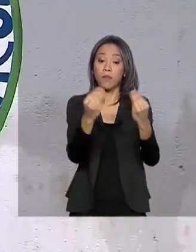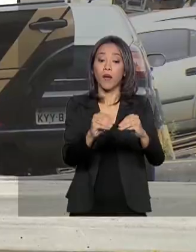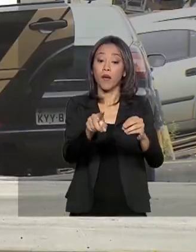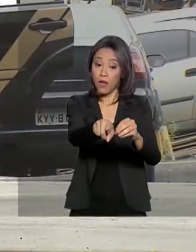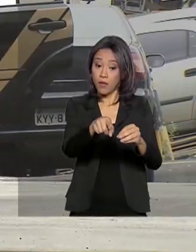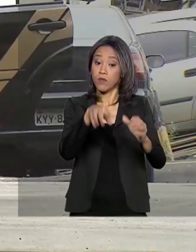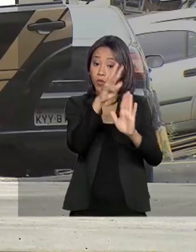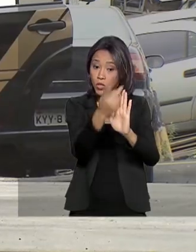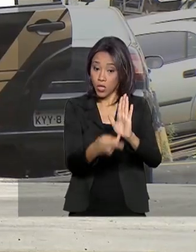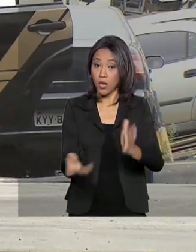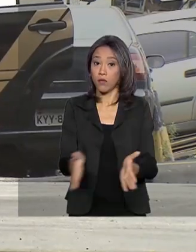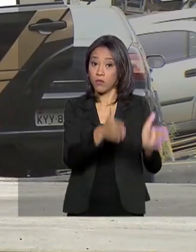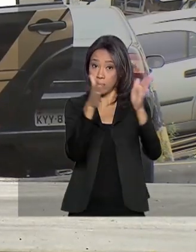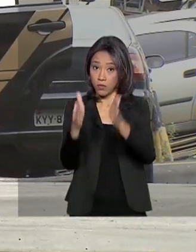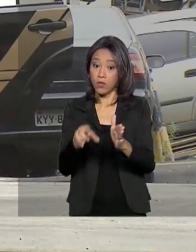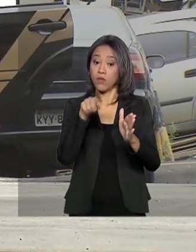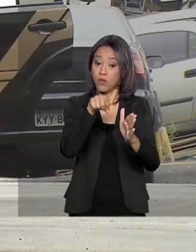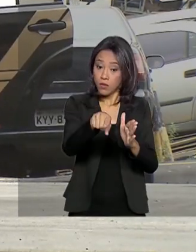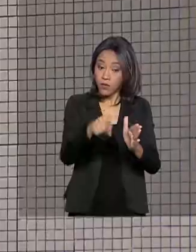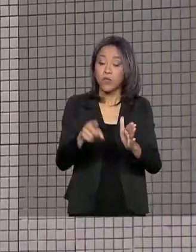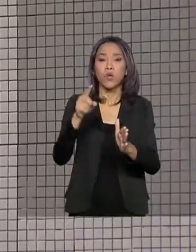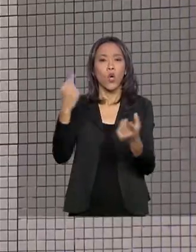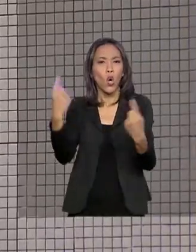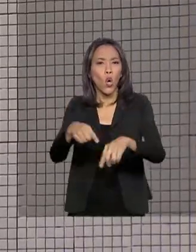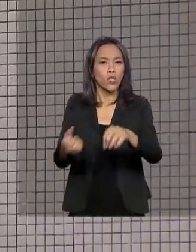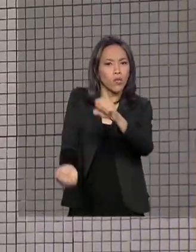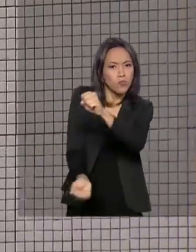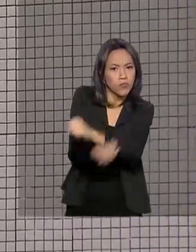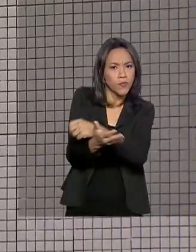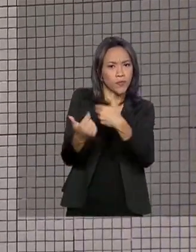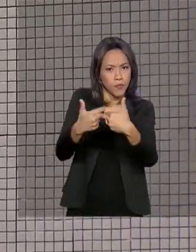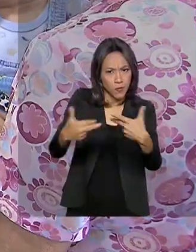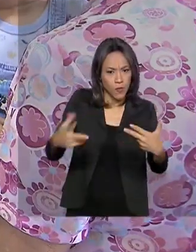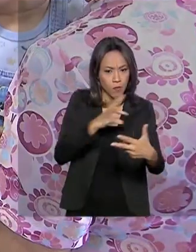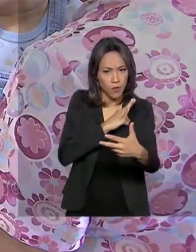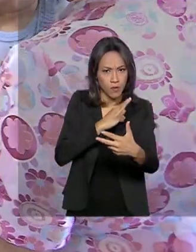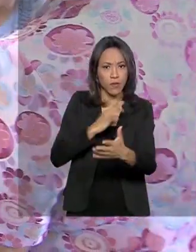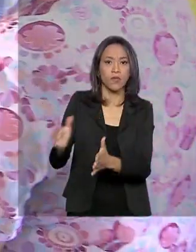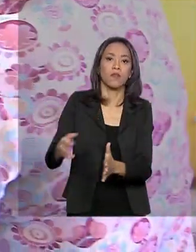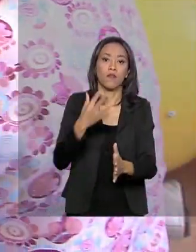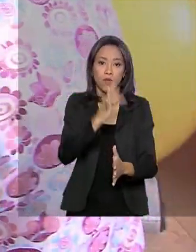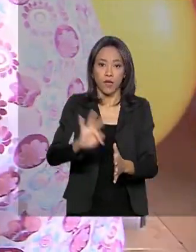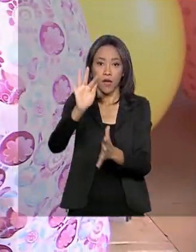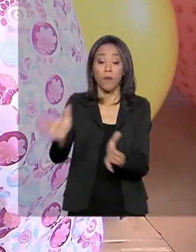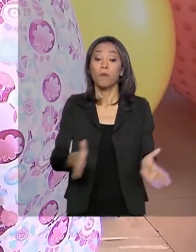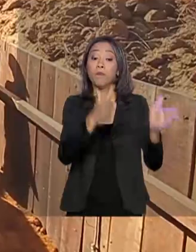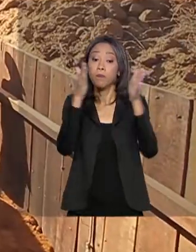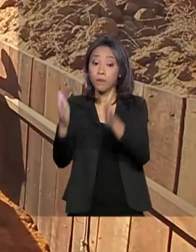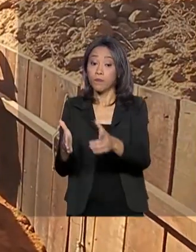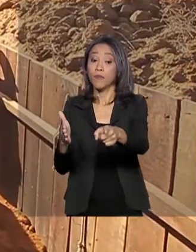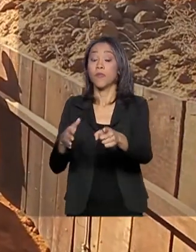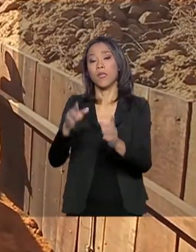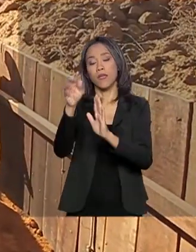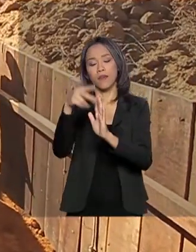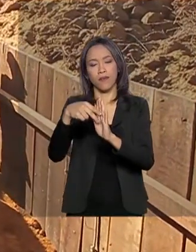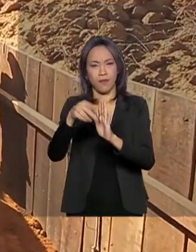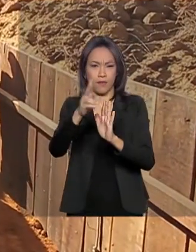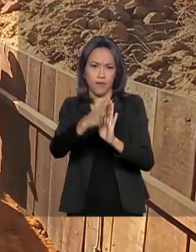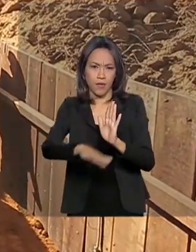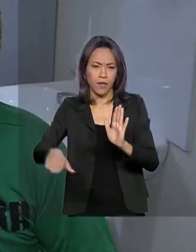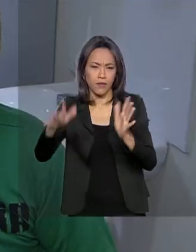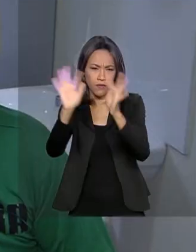Acolhida, iniciativas de combate à corrupção e ao crime organizado, o programa Criança Feliz, projetos de